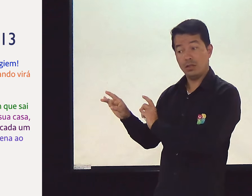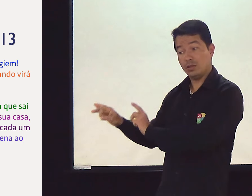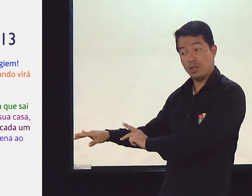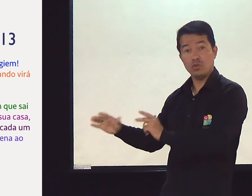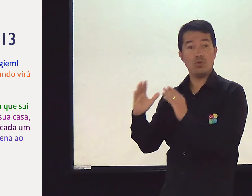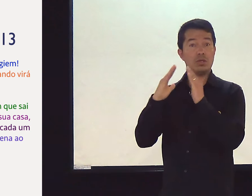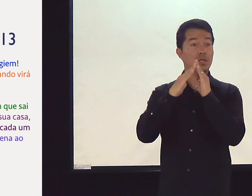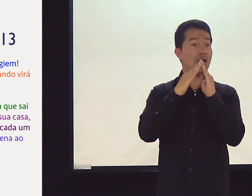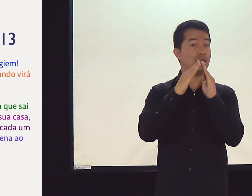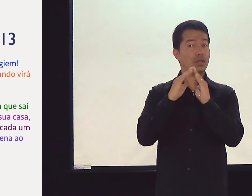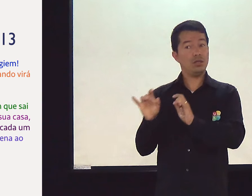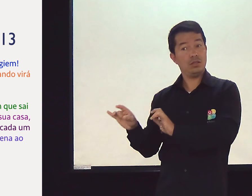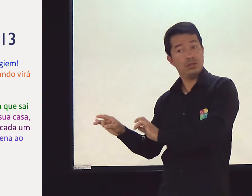Ele deixa a sua casa.